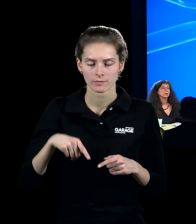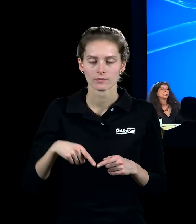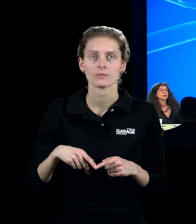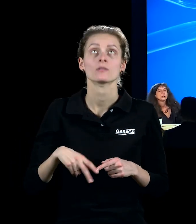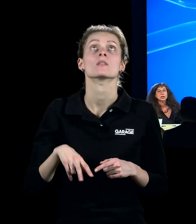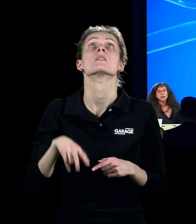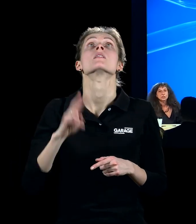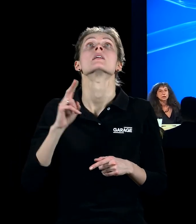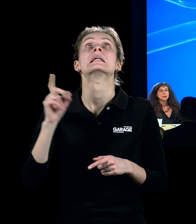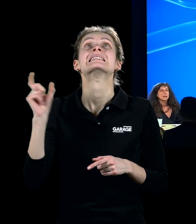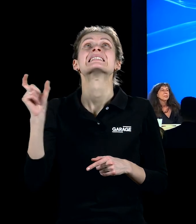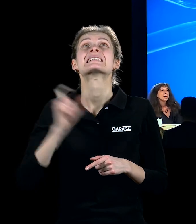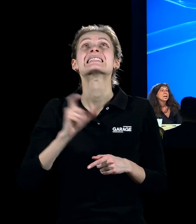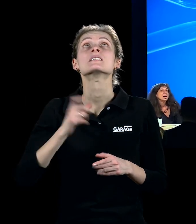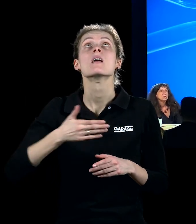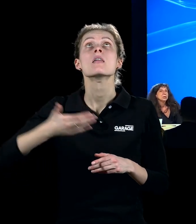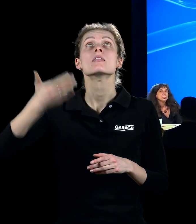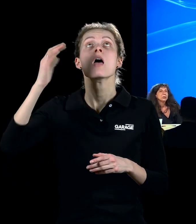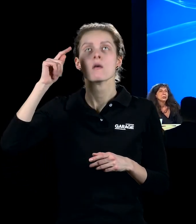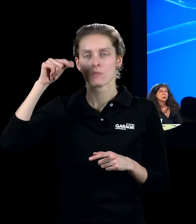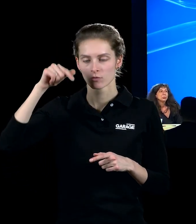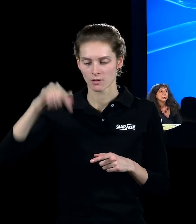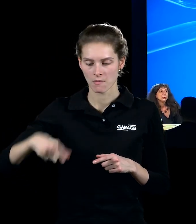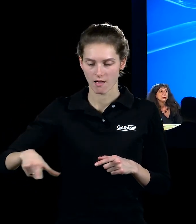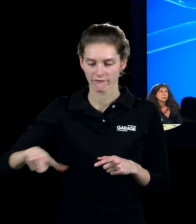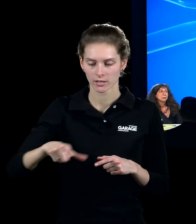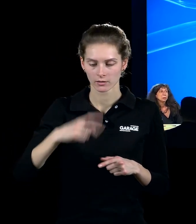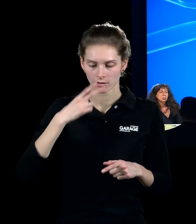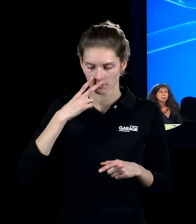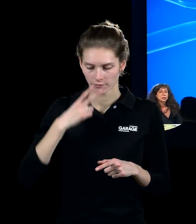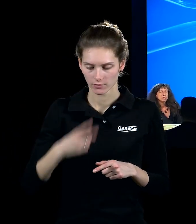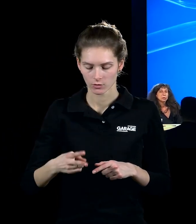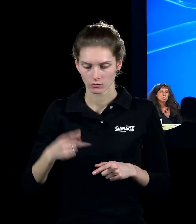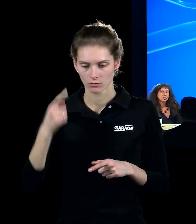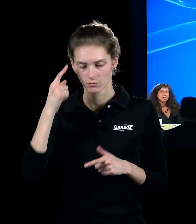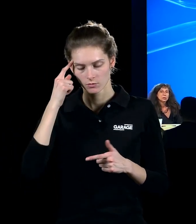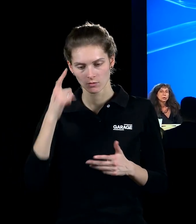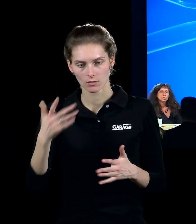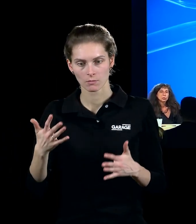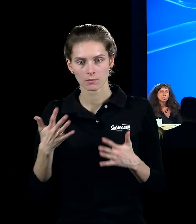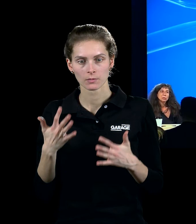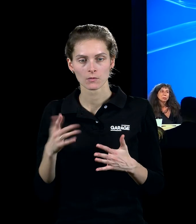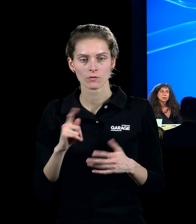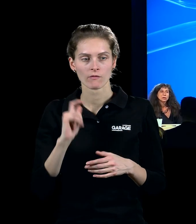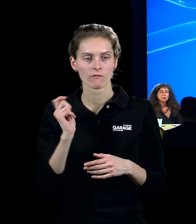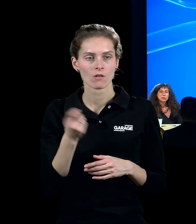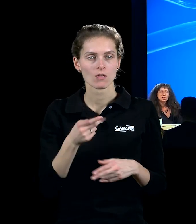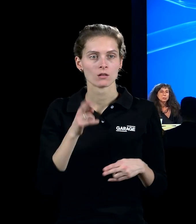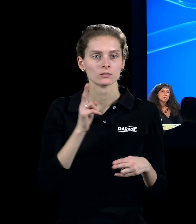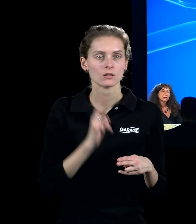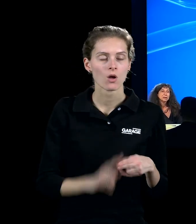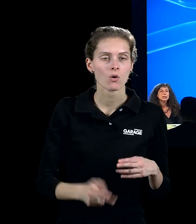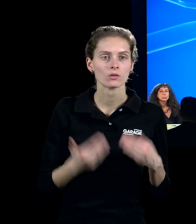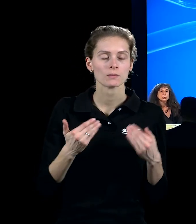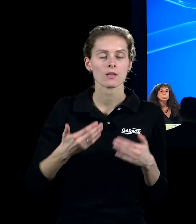синее небо, которое отражается в этой реке, и понимает, что только после того, что война закончилась, потому что именно после, теперь